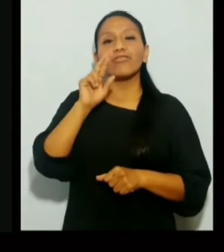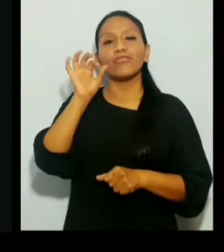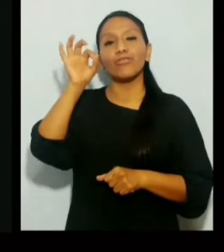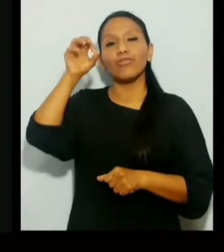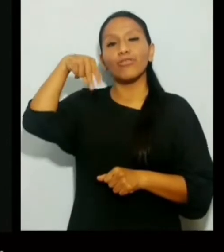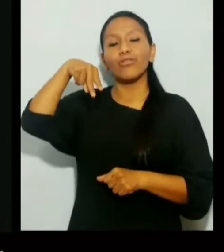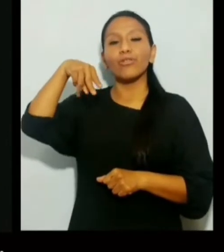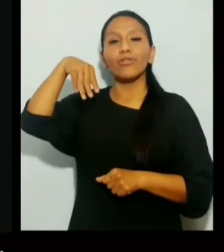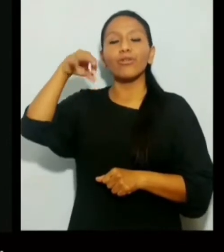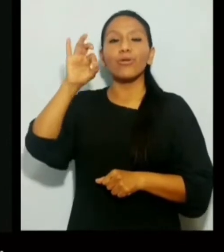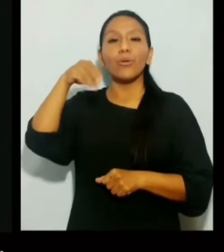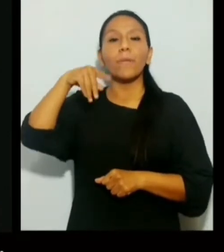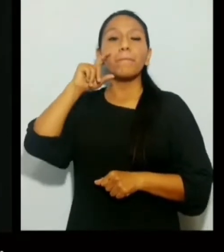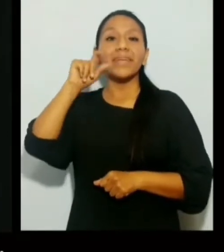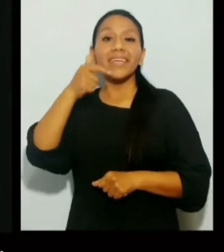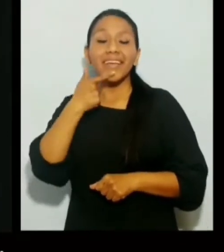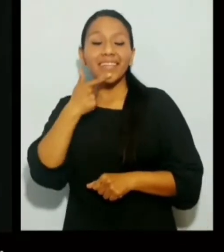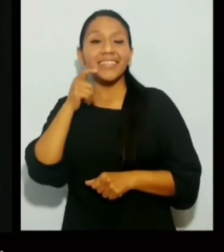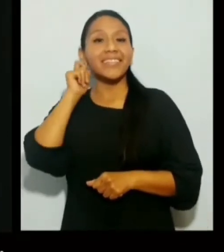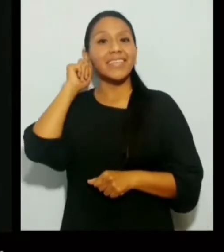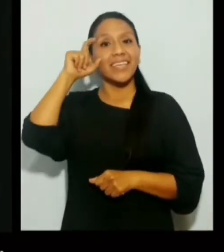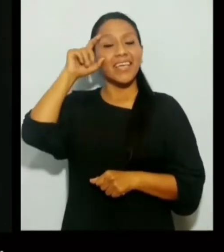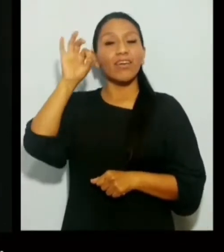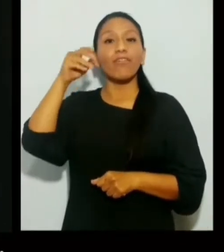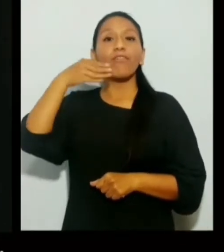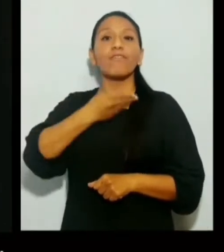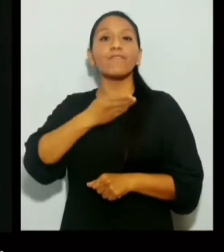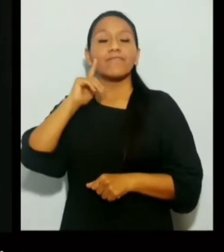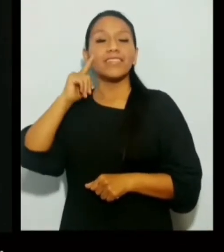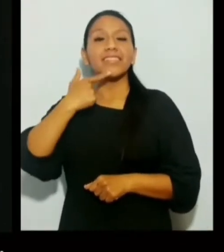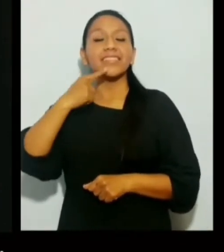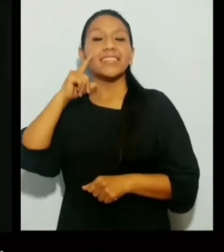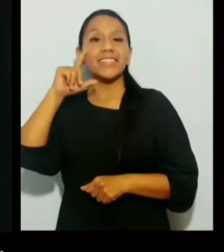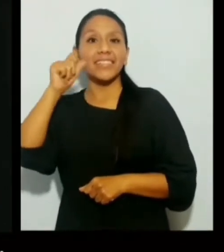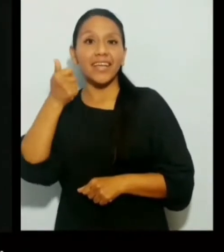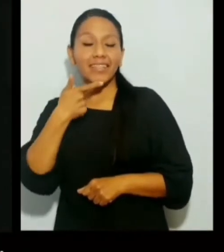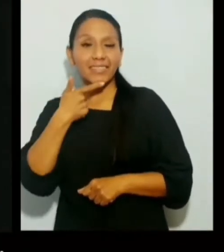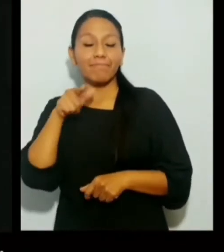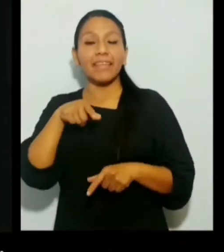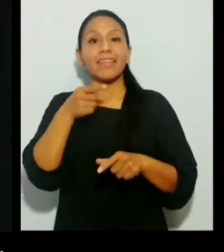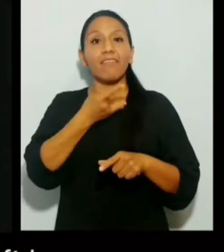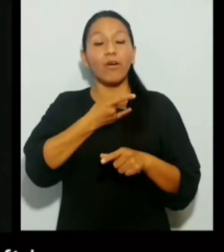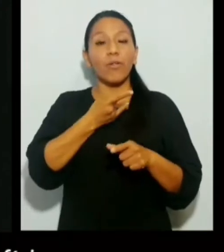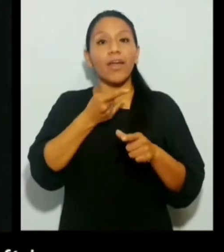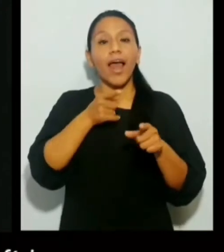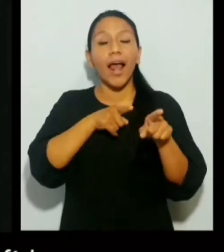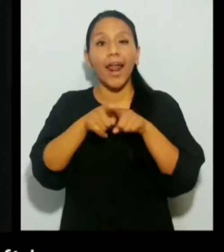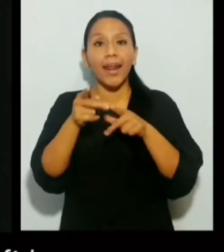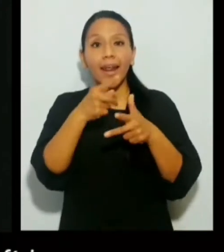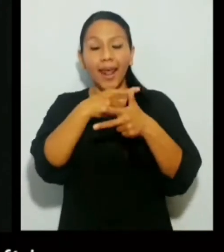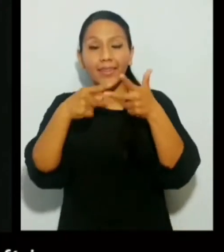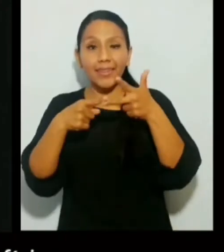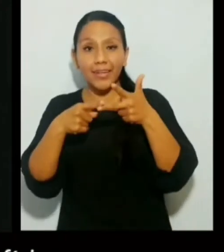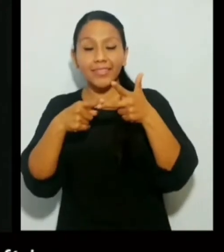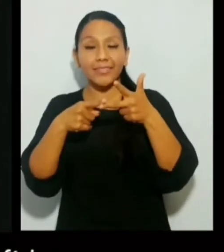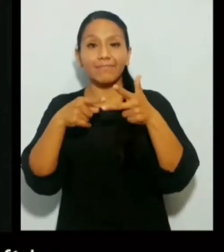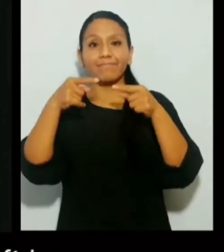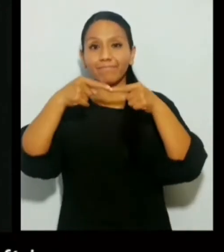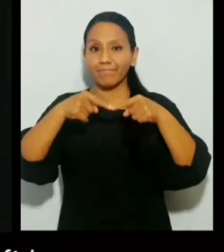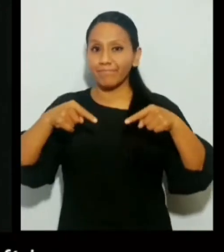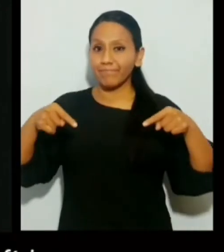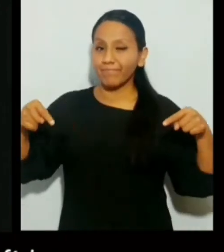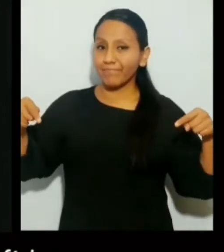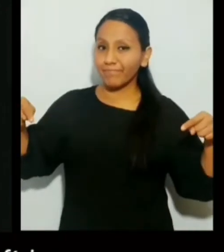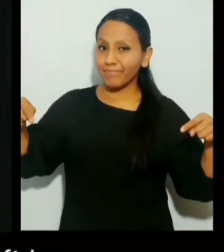Geofísicas. En esta facultad te cuento que podés anotarte en tres carreras, Astronomía, Geofísica